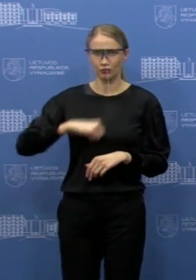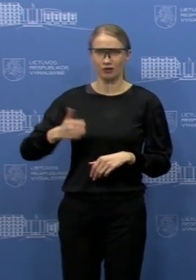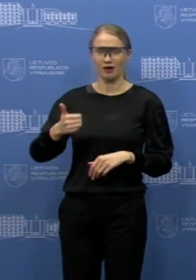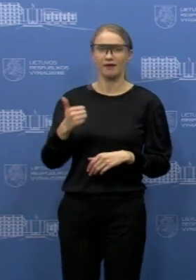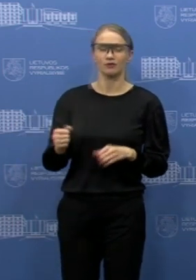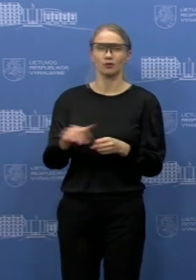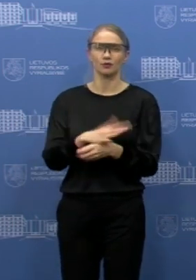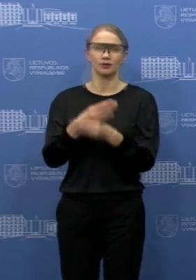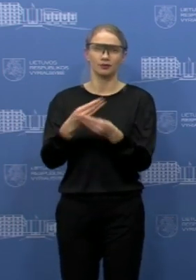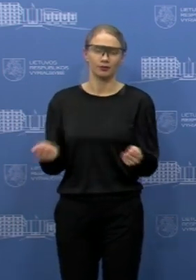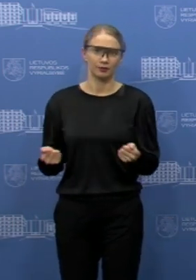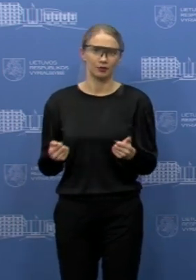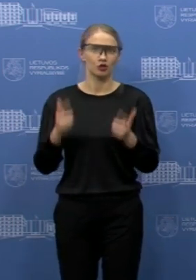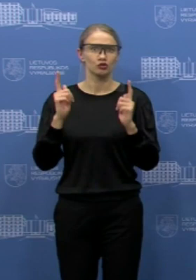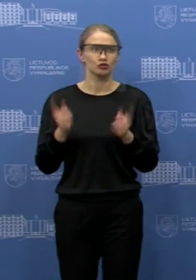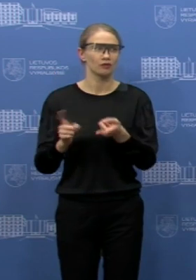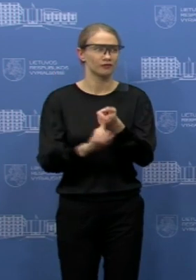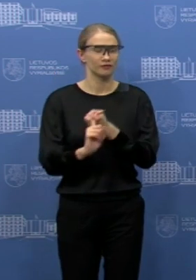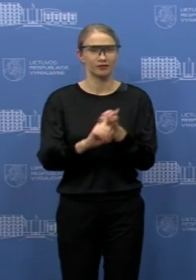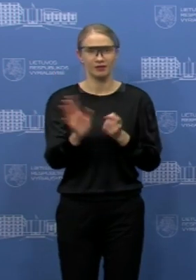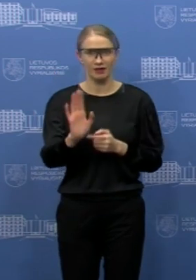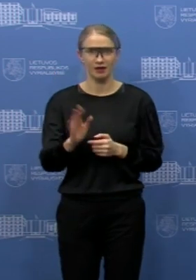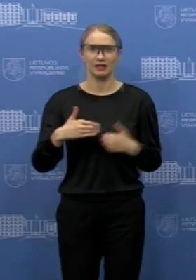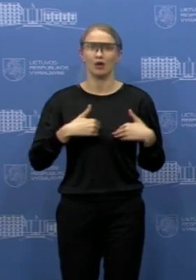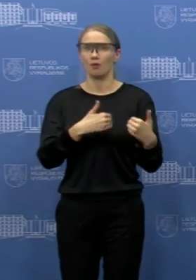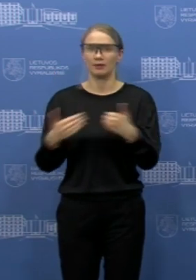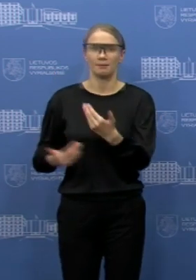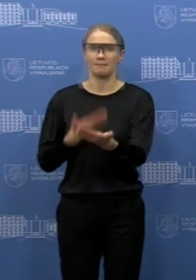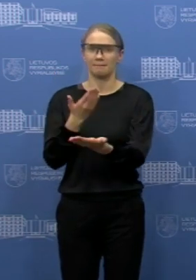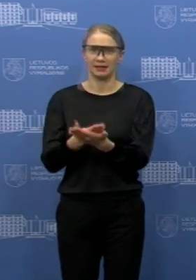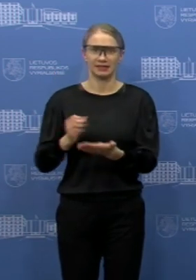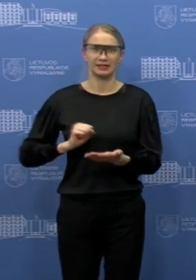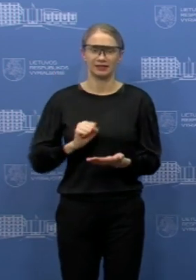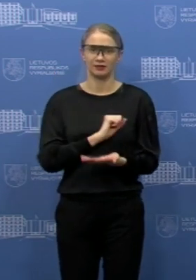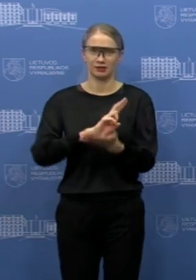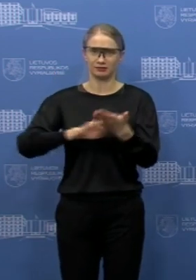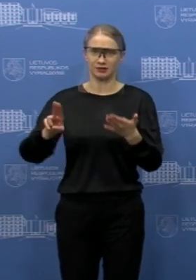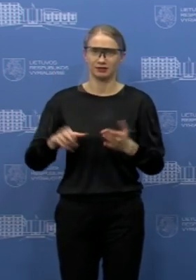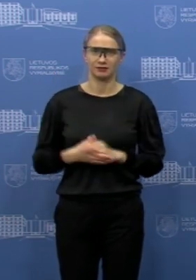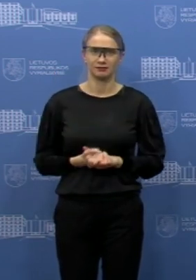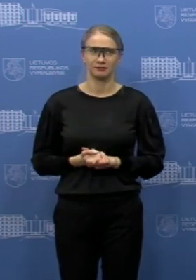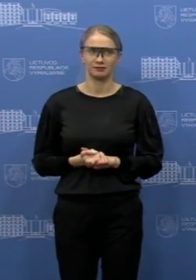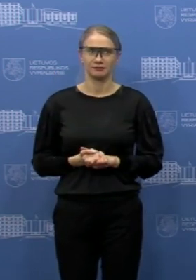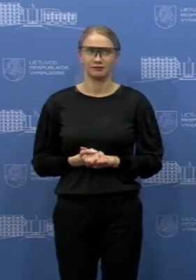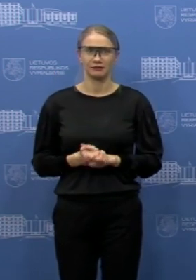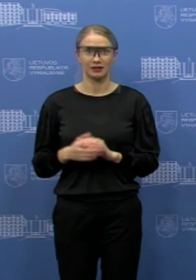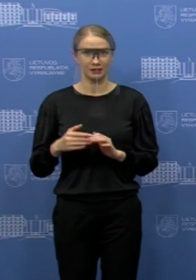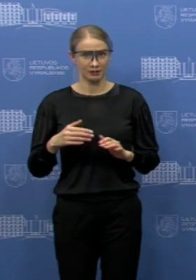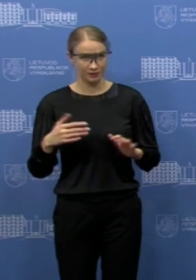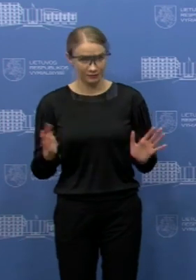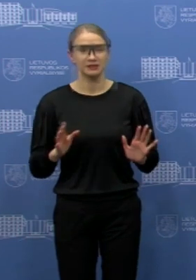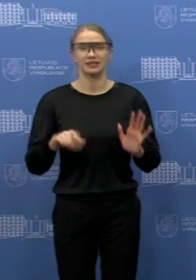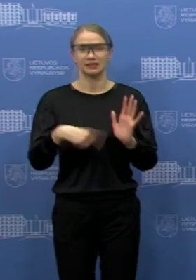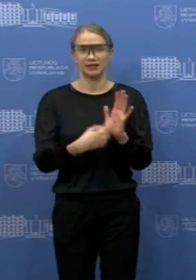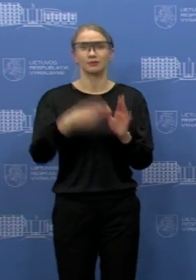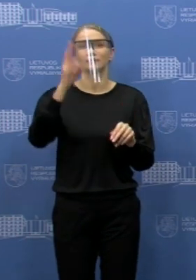paskelbtos, ir tikrai tai yra tos rekomendacijos, kurias pateikia ir medikai ekspertai. Kaip suprantu, klausimai ministro